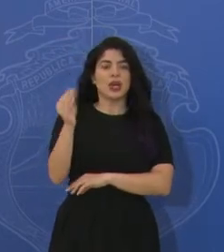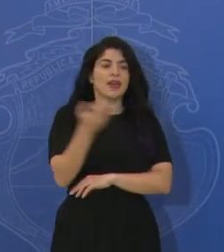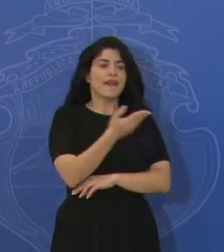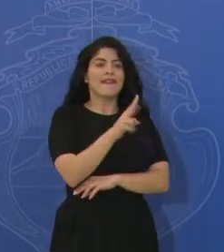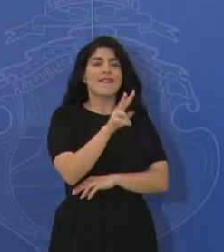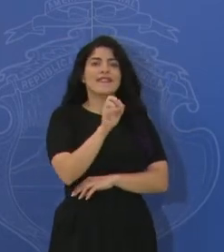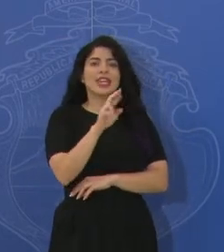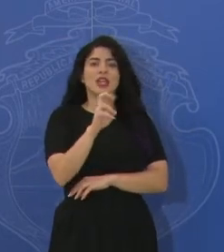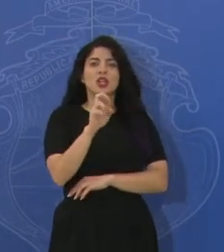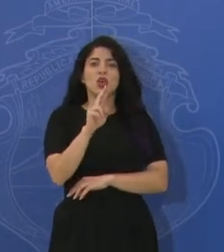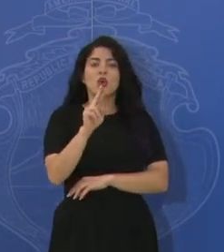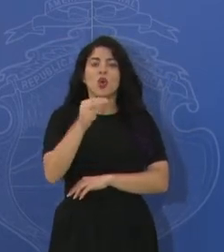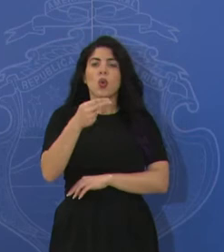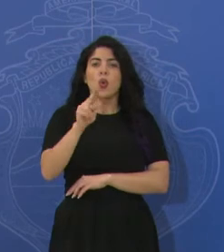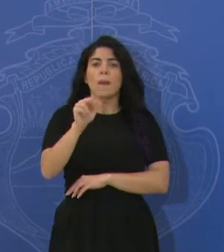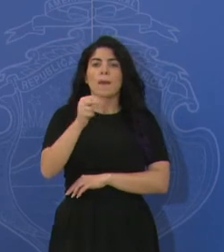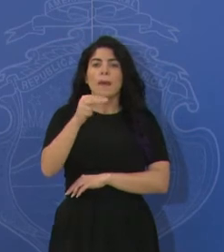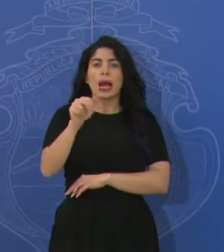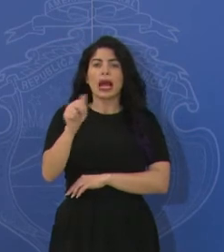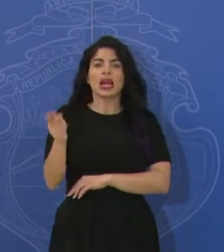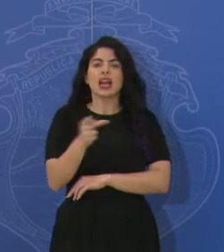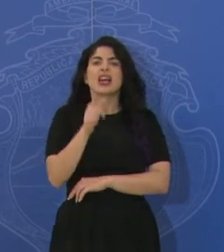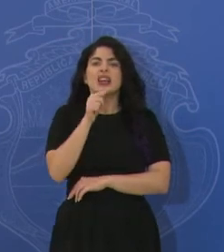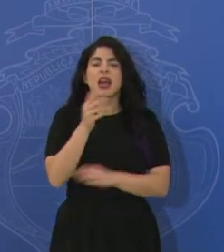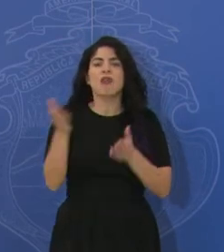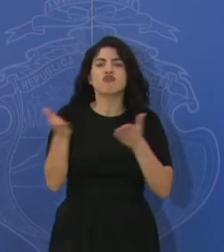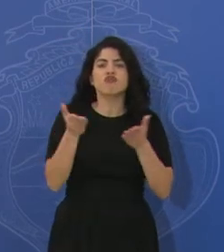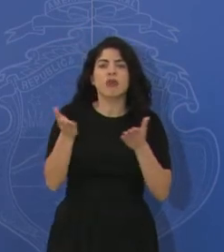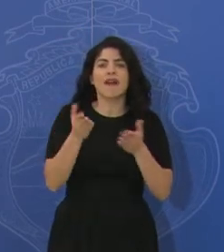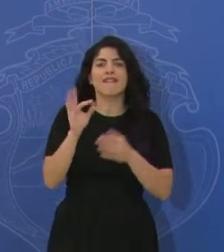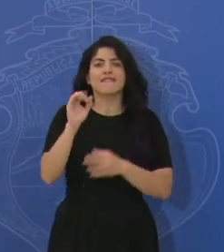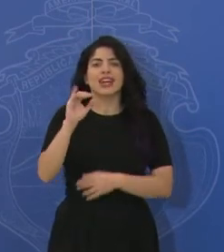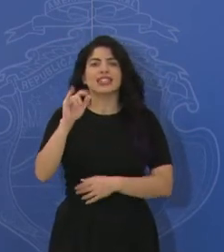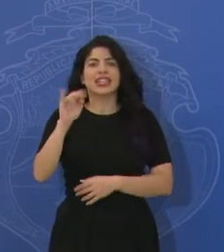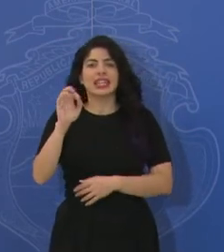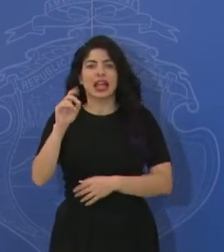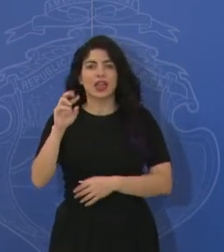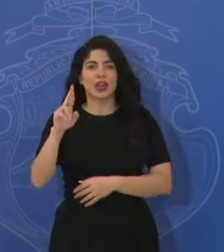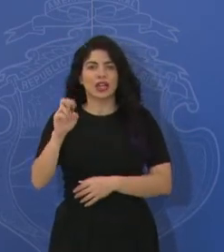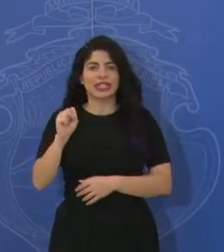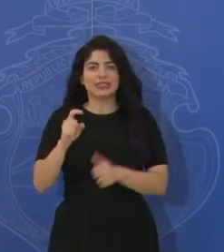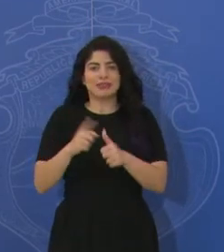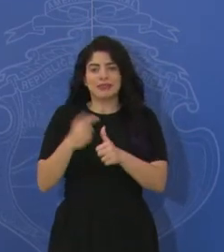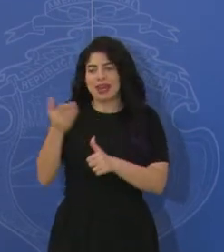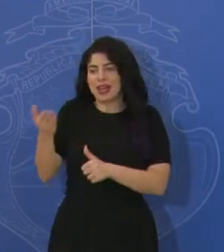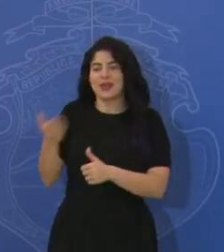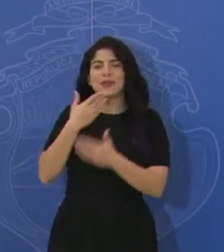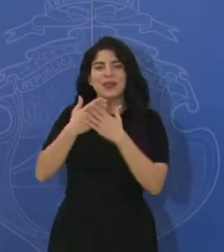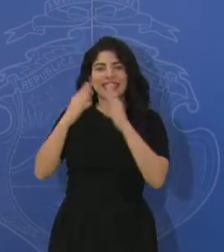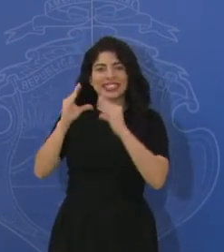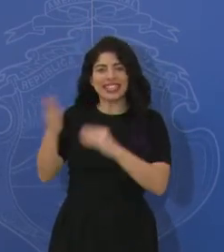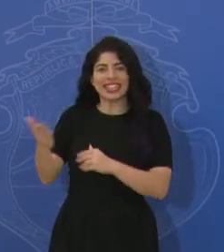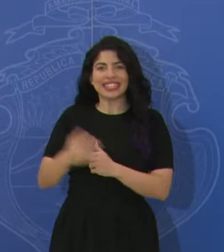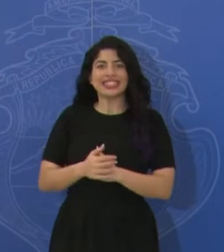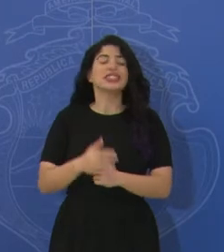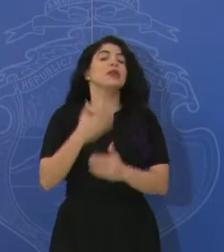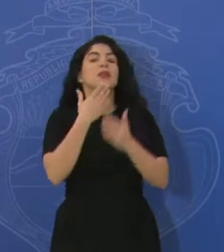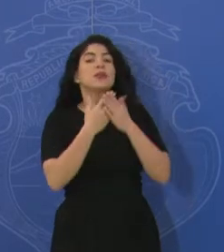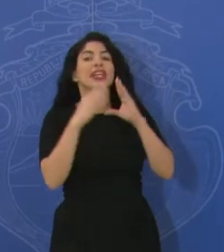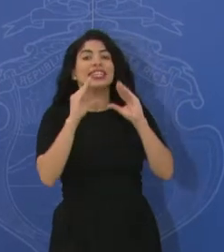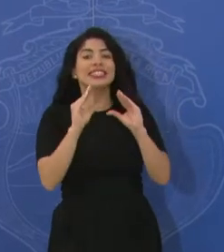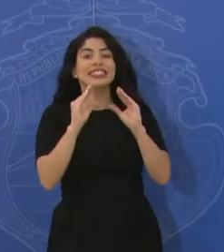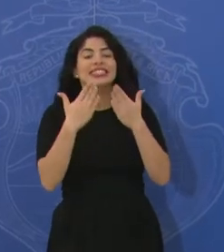Umaña. Cedemos primeramente el uso de la palabra a la señora Ilka Treminio. Muy buenas tardes. Bueno, muy buenas tardes.